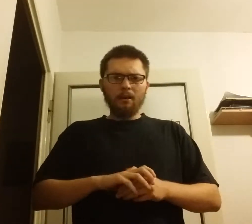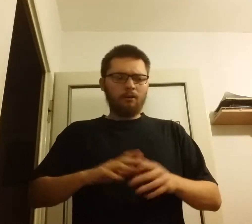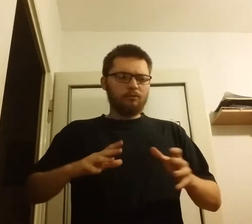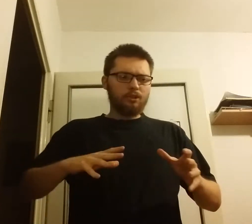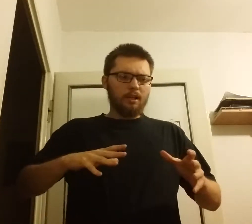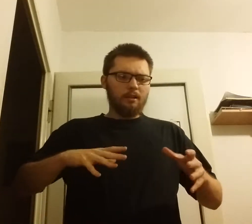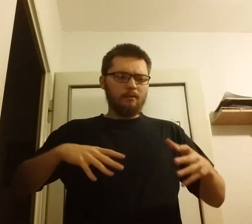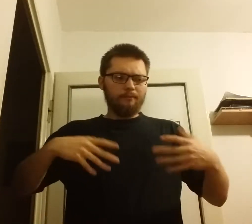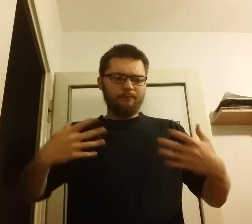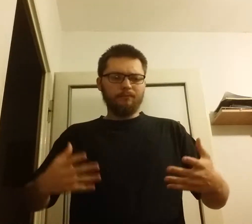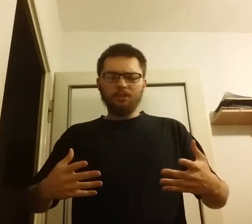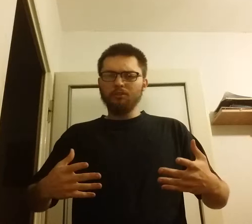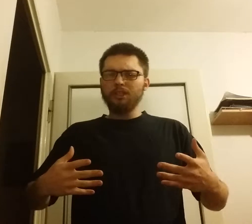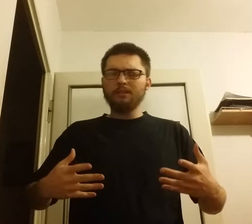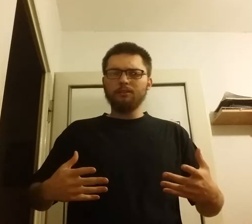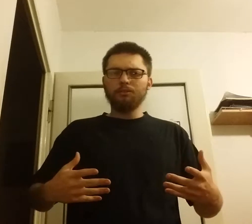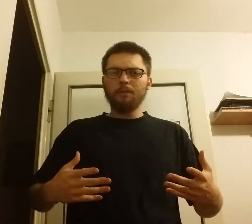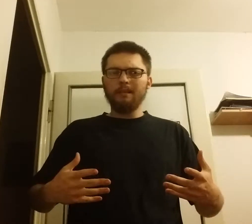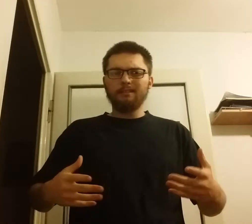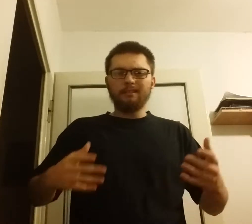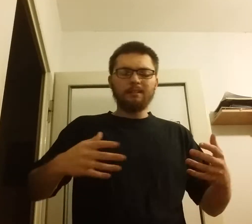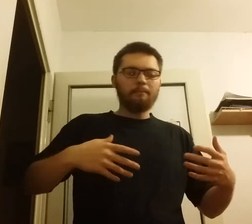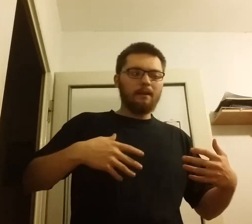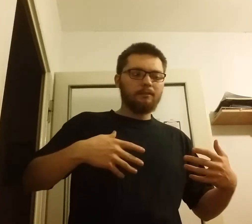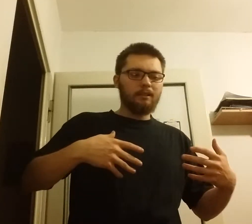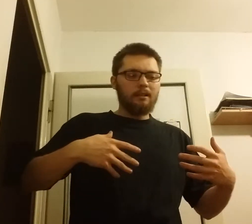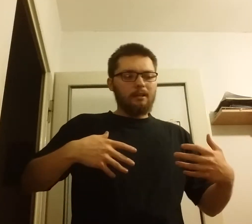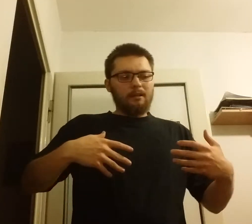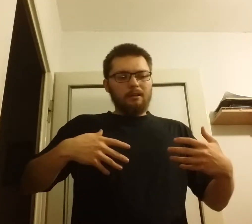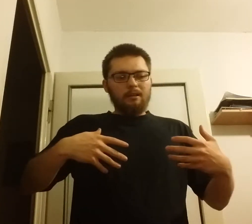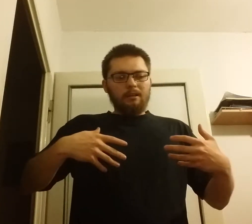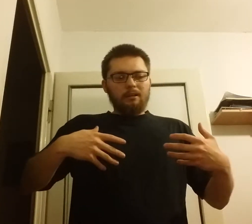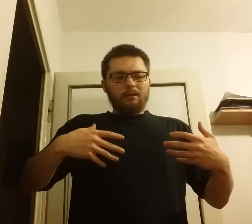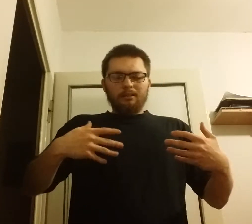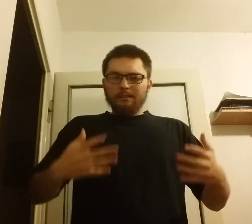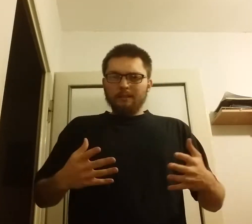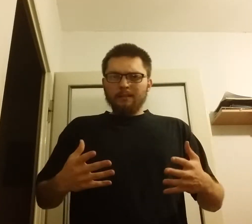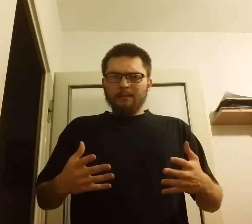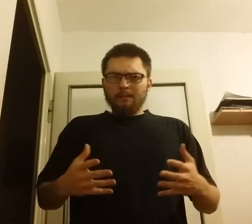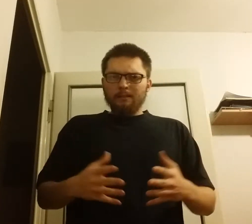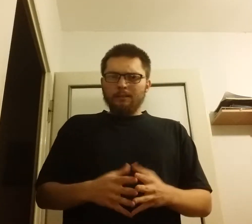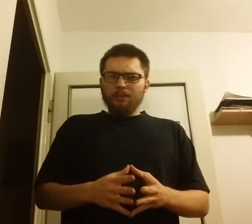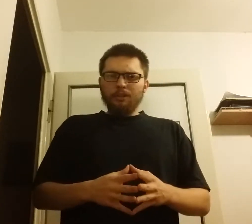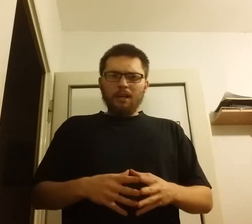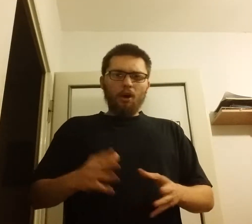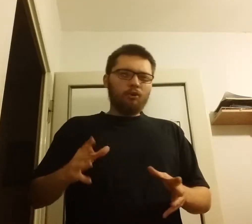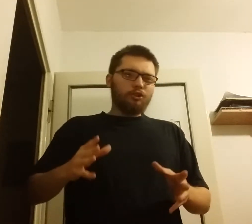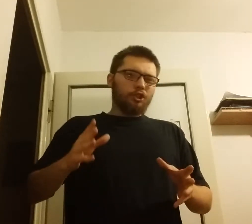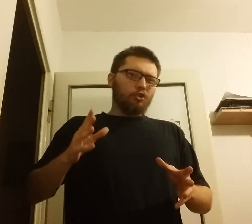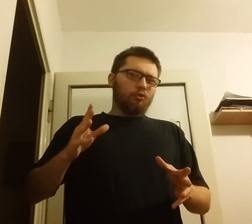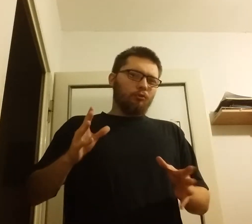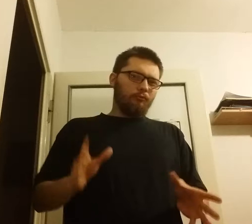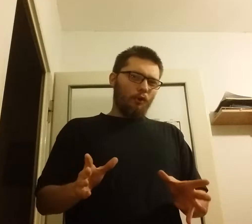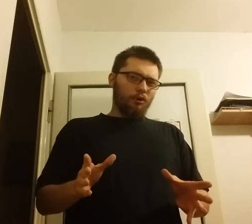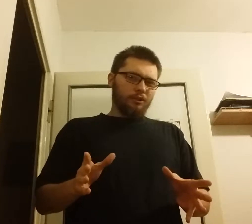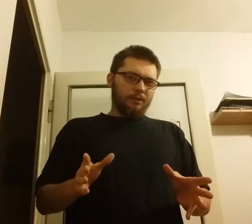Jako, że 1918 tak naprawdę nie kończył wojny,